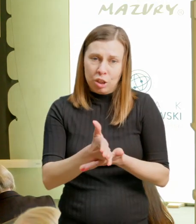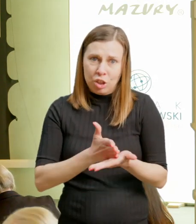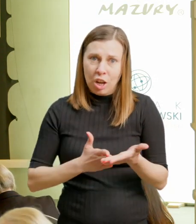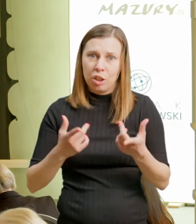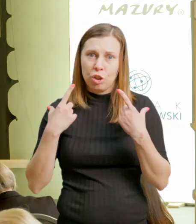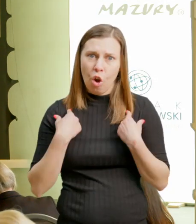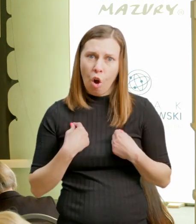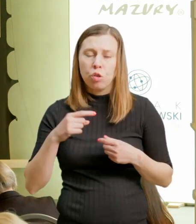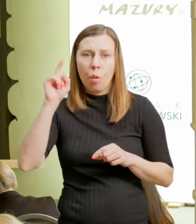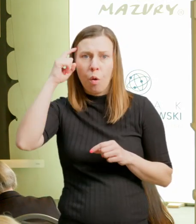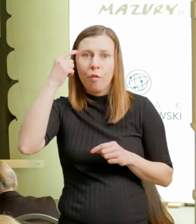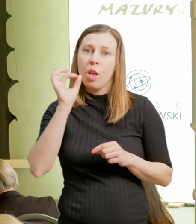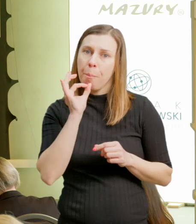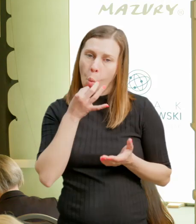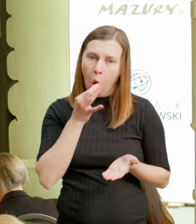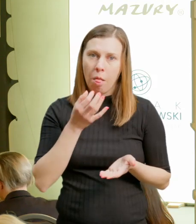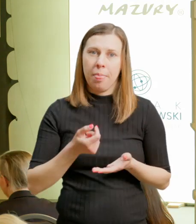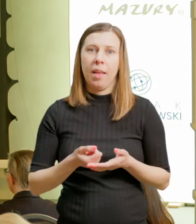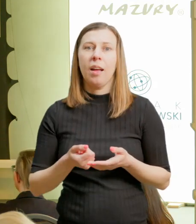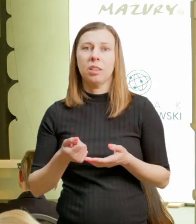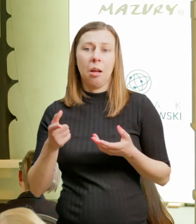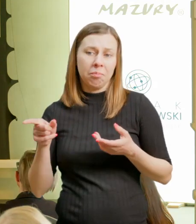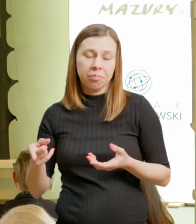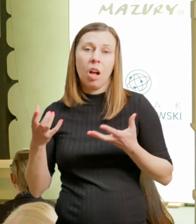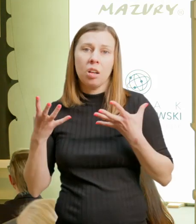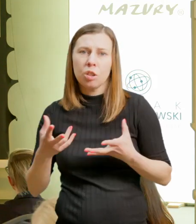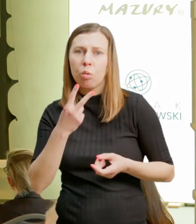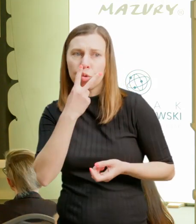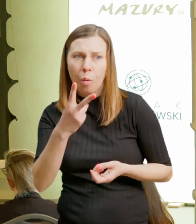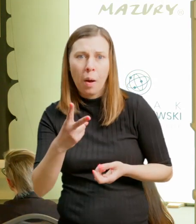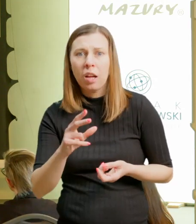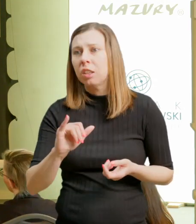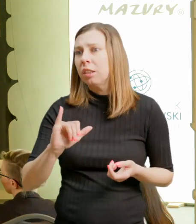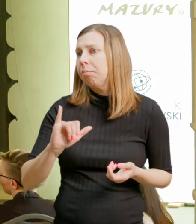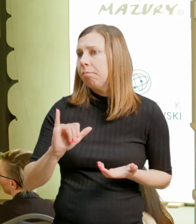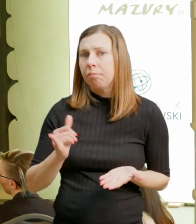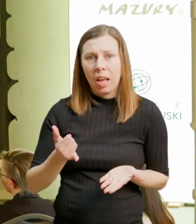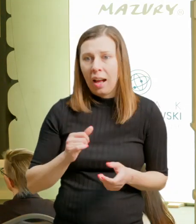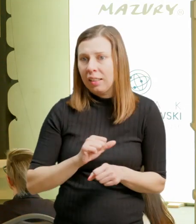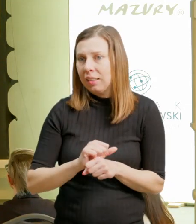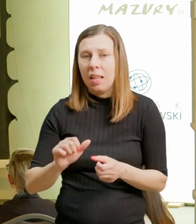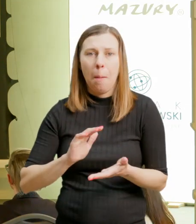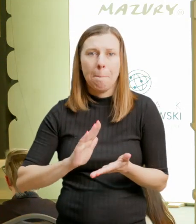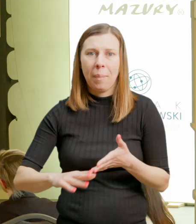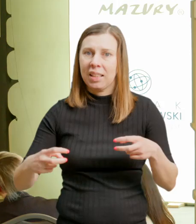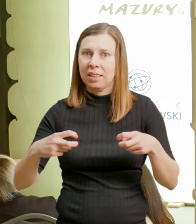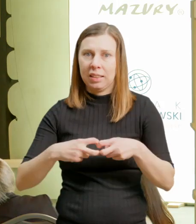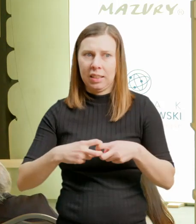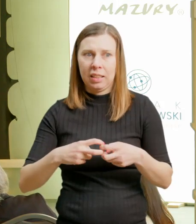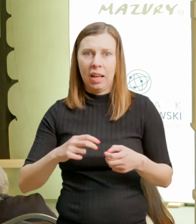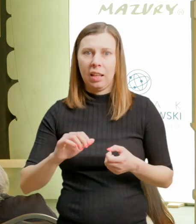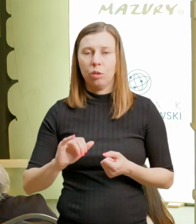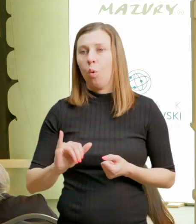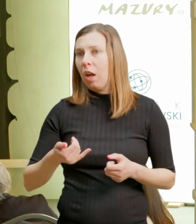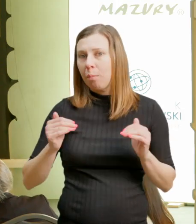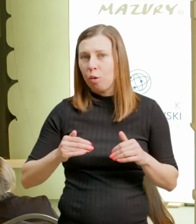młodych użytkowników, tak, czy odbiorców usług turystycznych, które chcą zobaczyć jak to jest bez